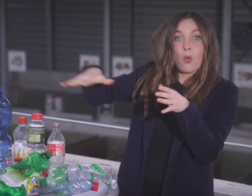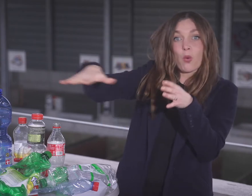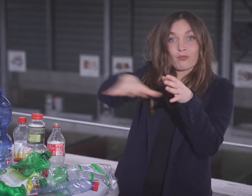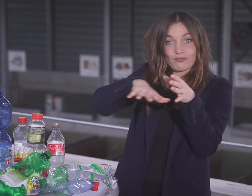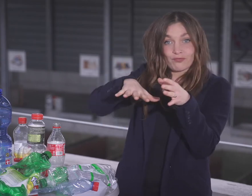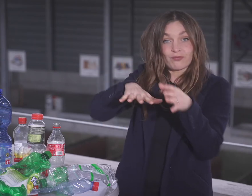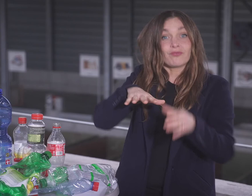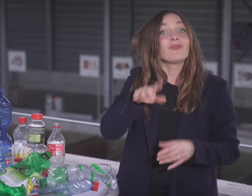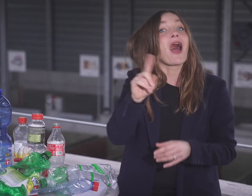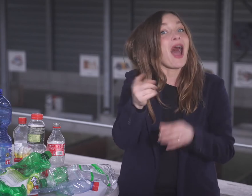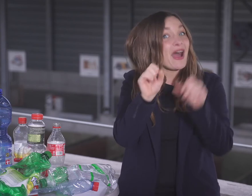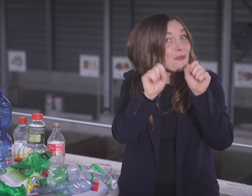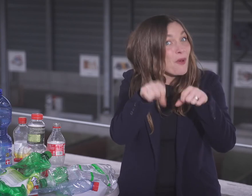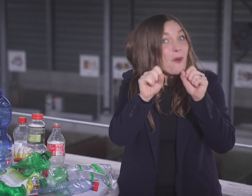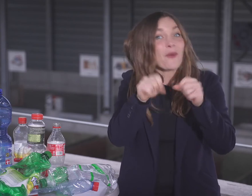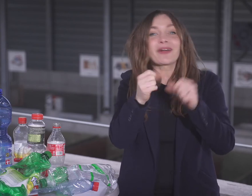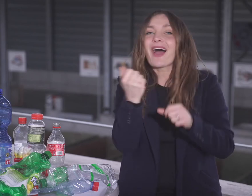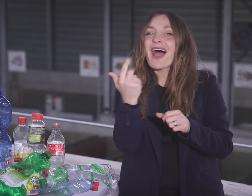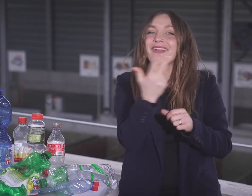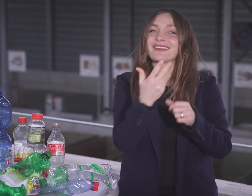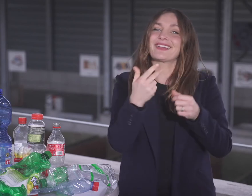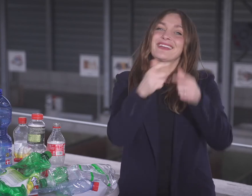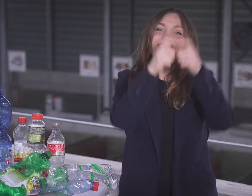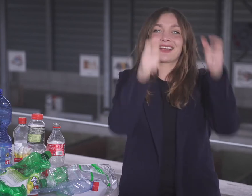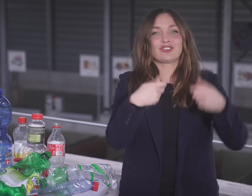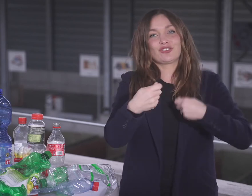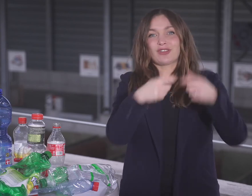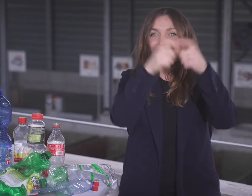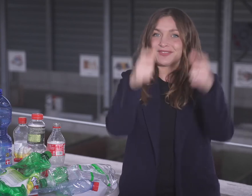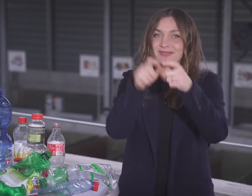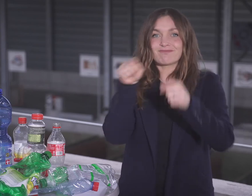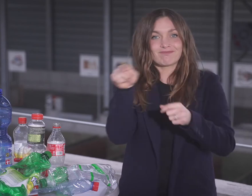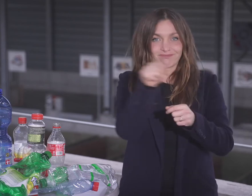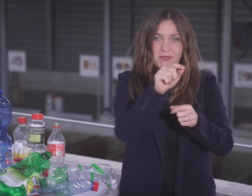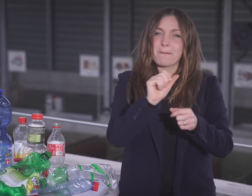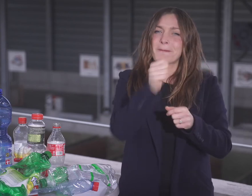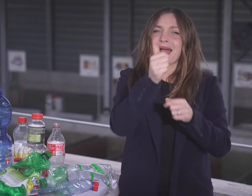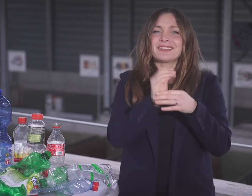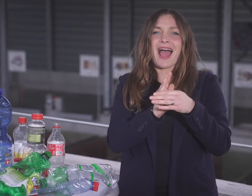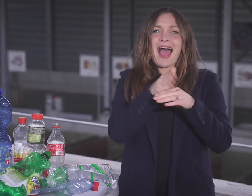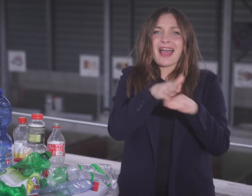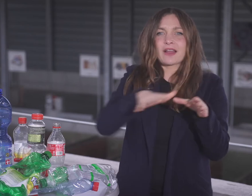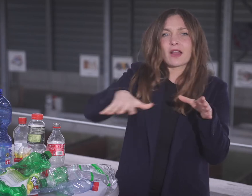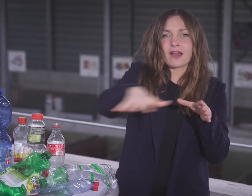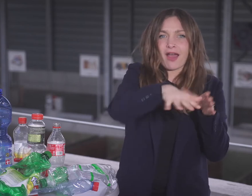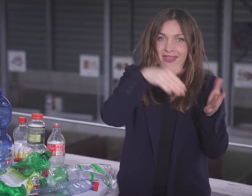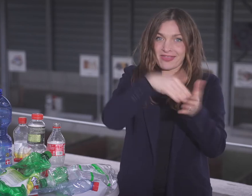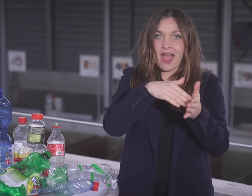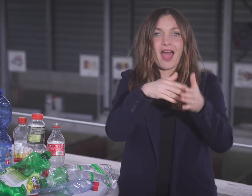Man kann sie auch in einigen Geschäften abgeben. Diese haben meist im Eingangsbereich eigene Sammelstellen für